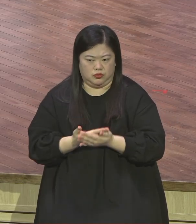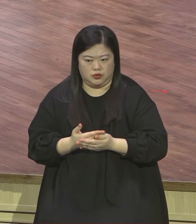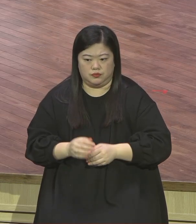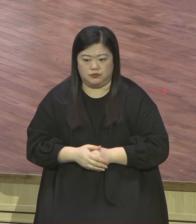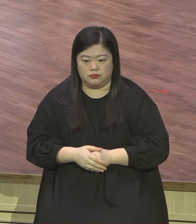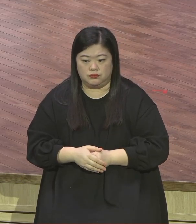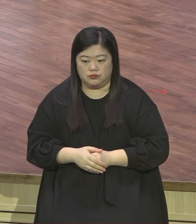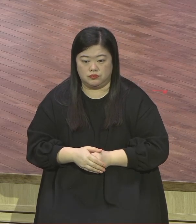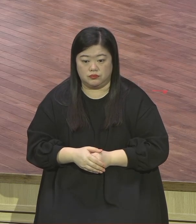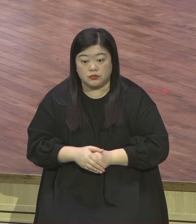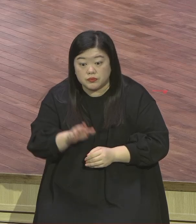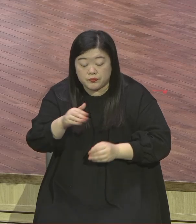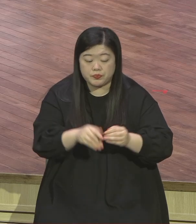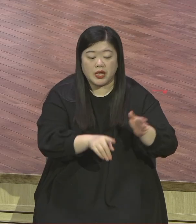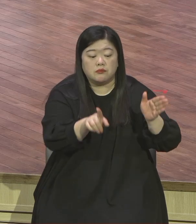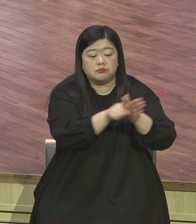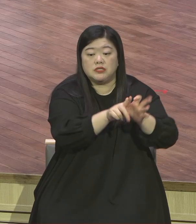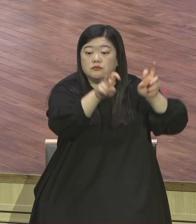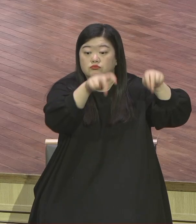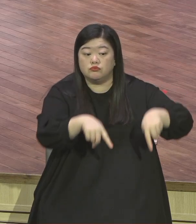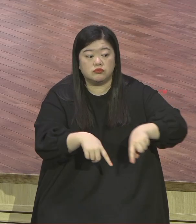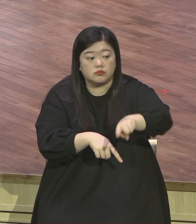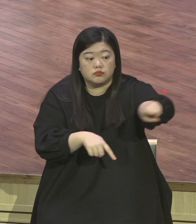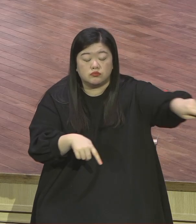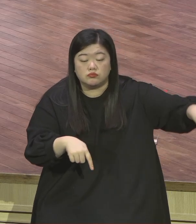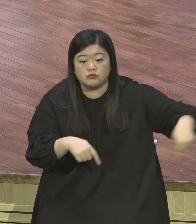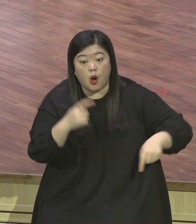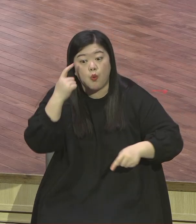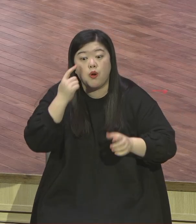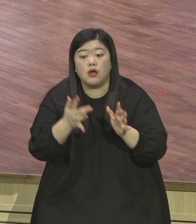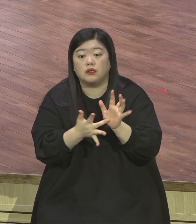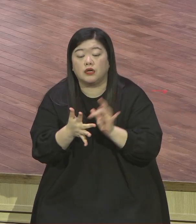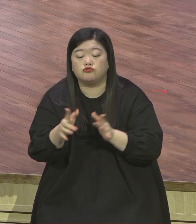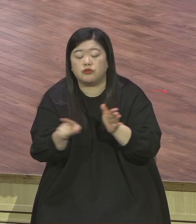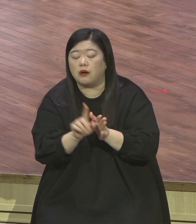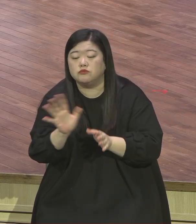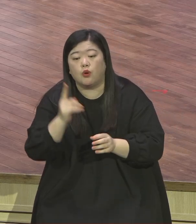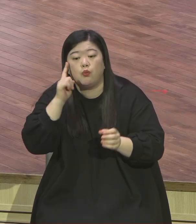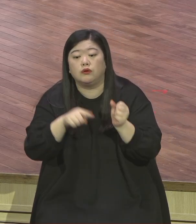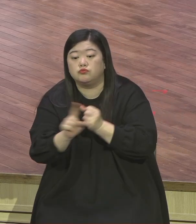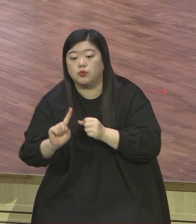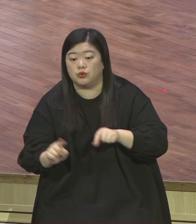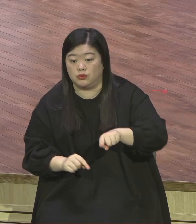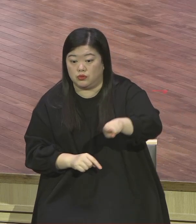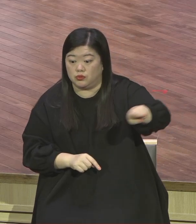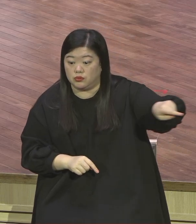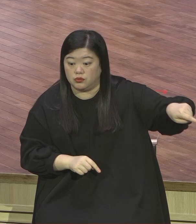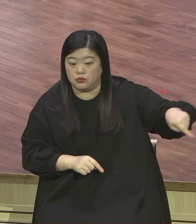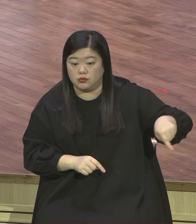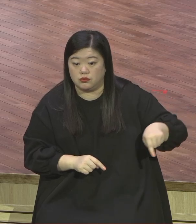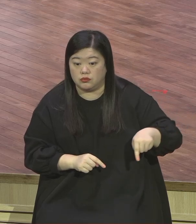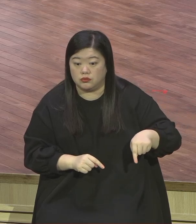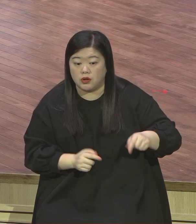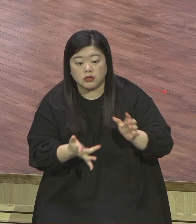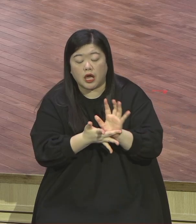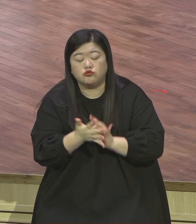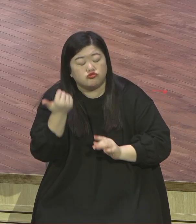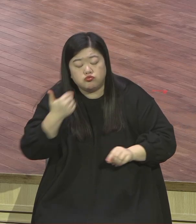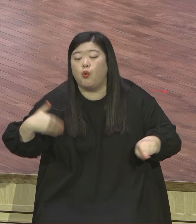특별히 값진 진주 비유를 통해서 진주 장사가 세상에 하나밖에 없는 가장